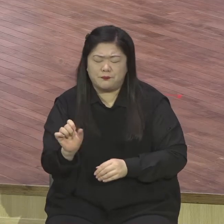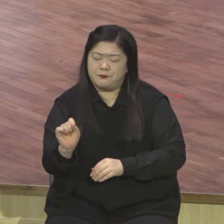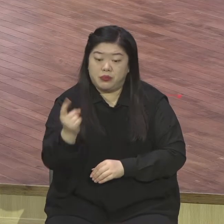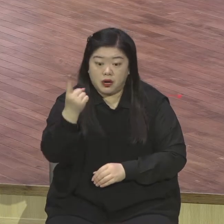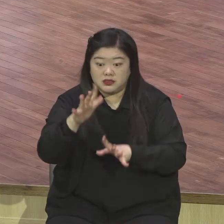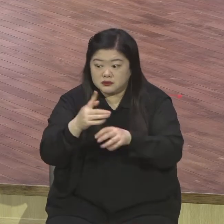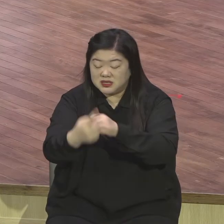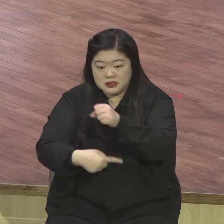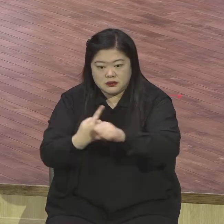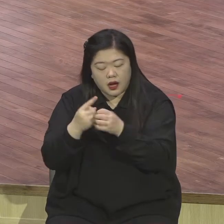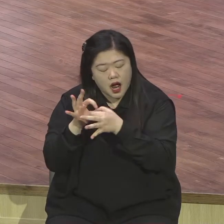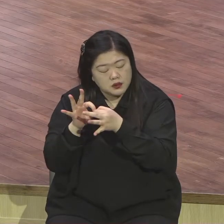전국과 세계가